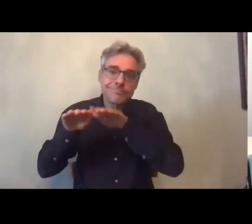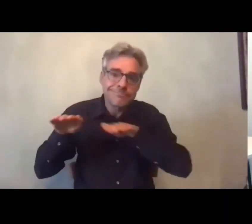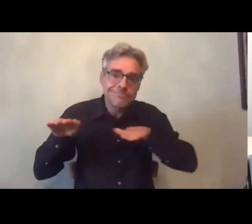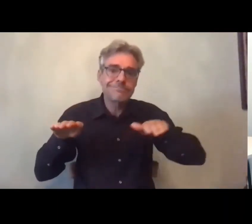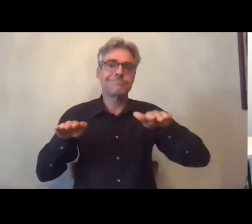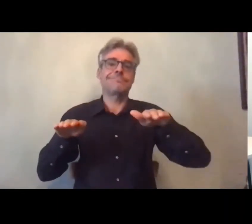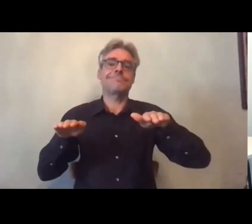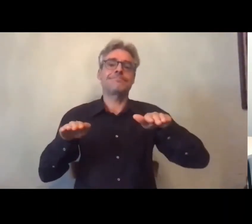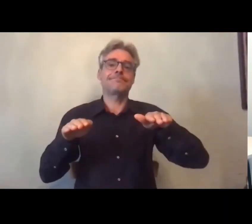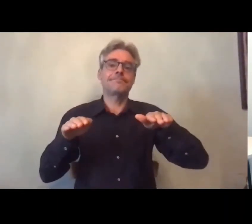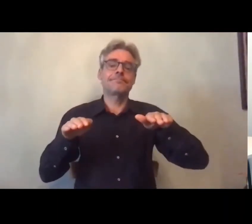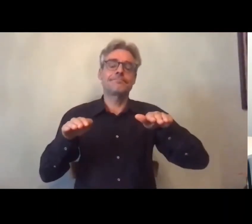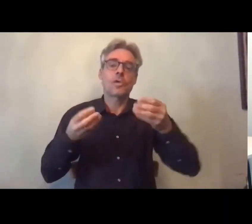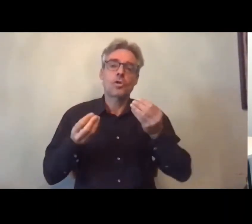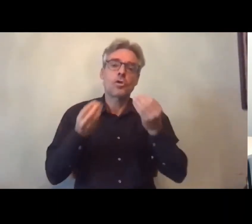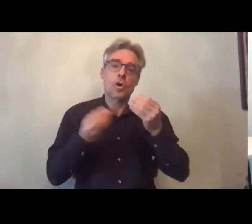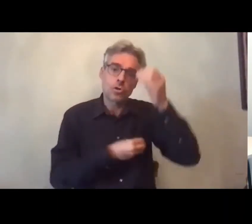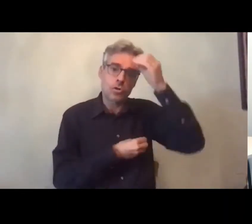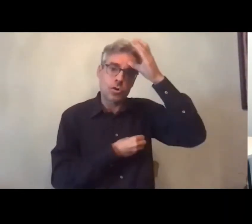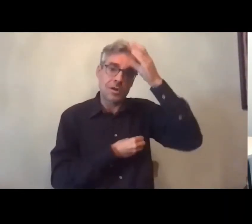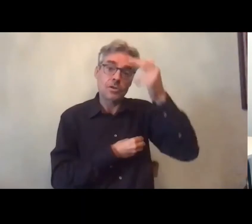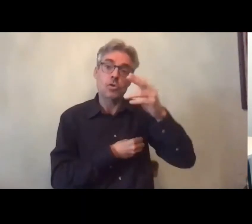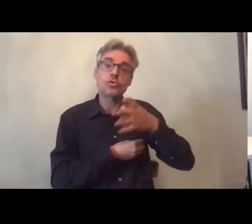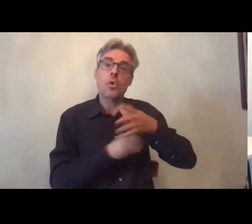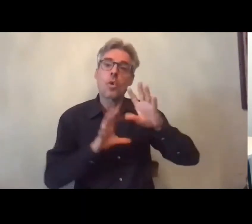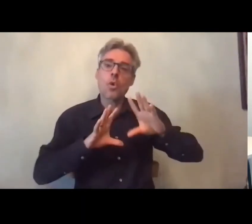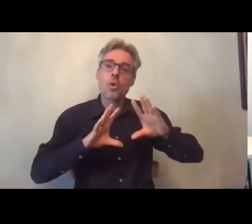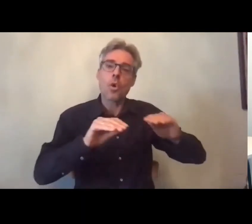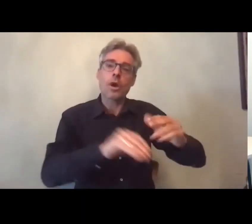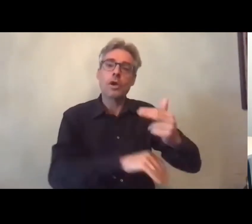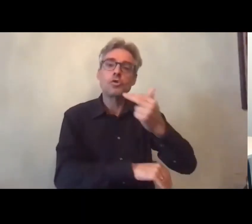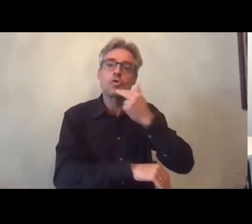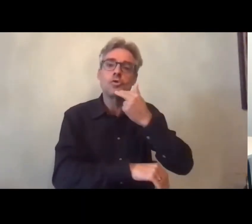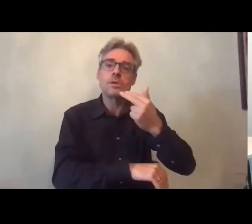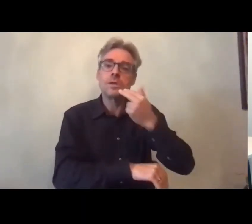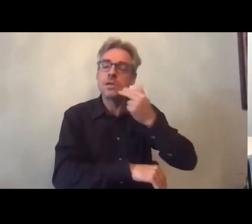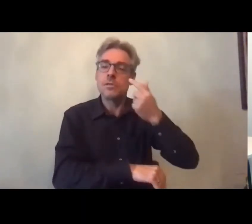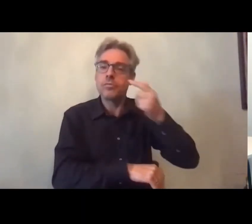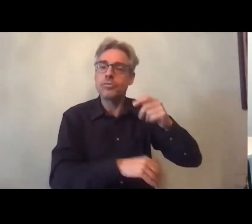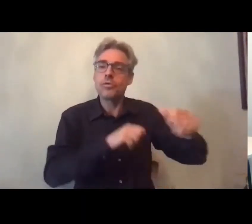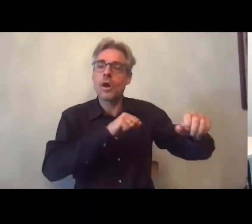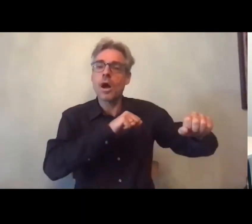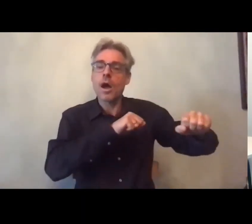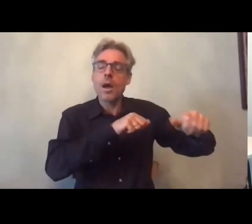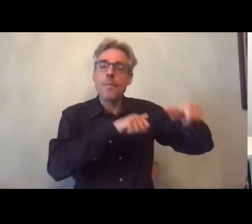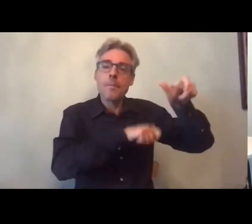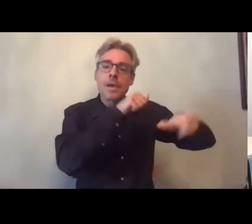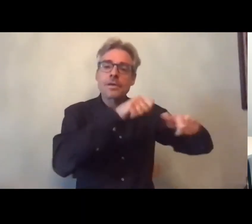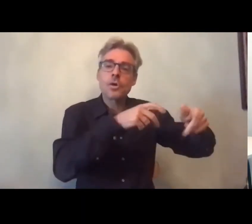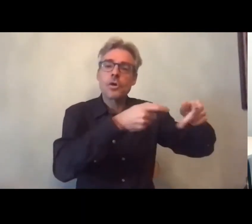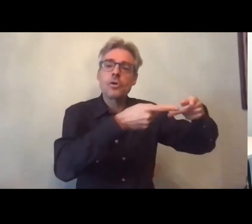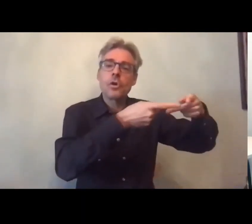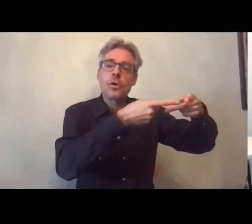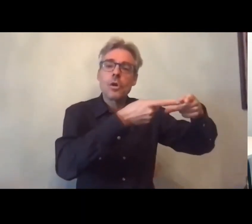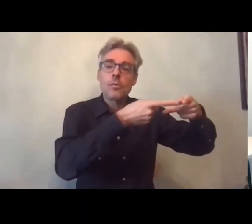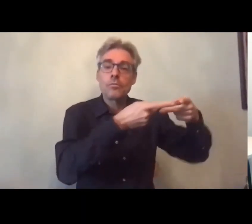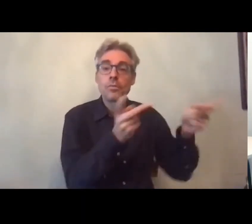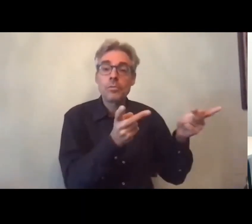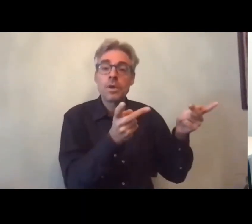connaissances utiles pour les acteurs publics les acteurs associatifs les personnes directement concernées